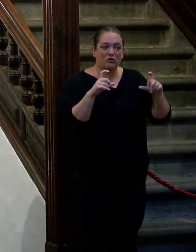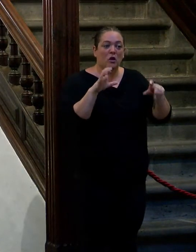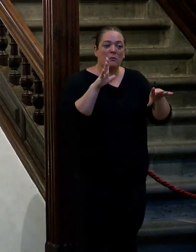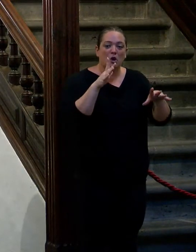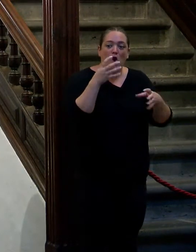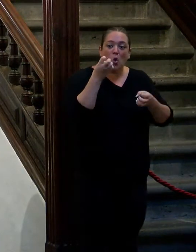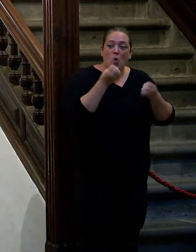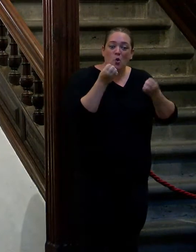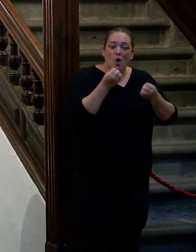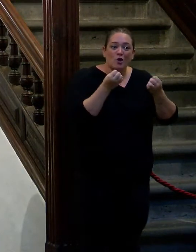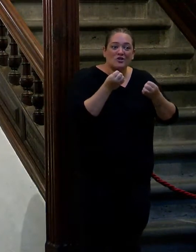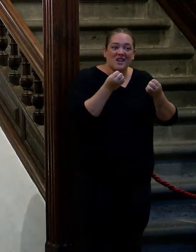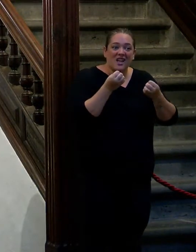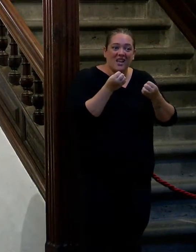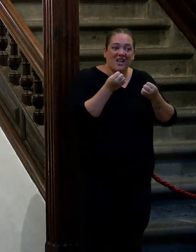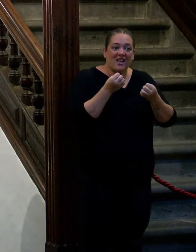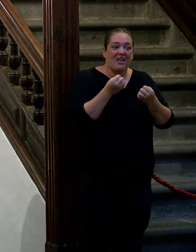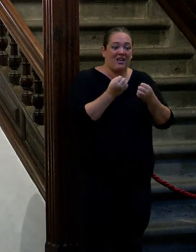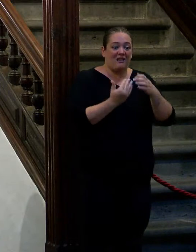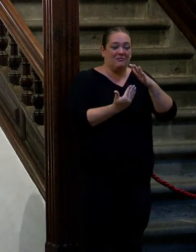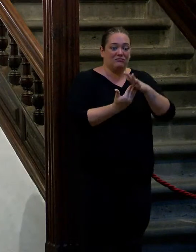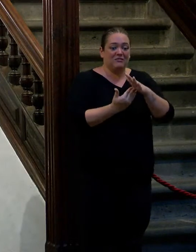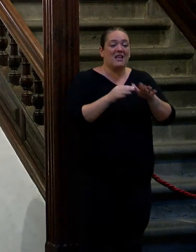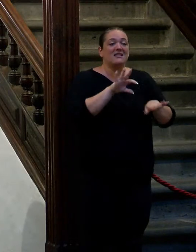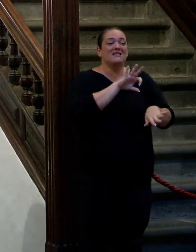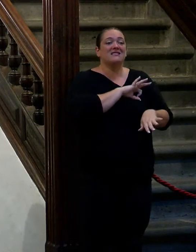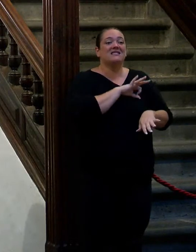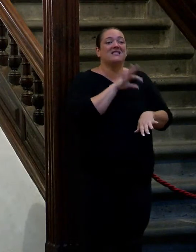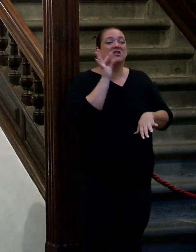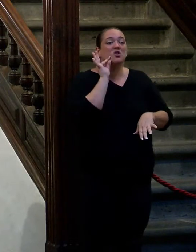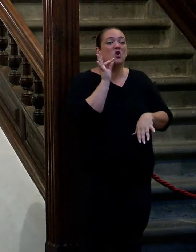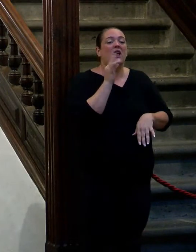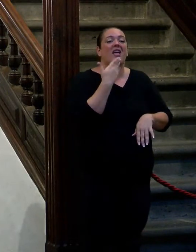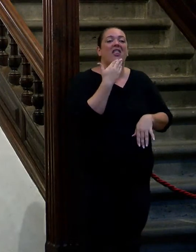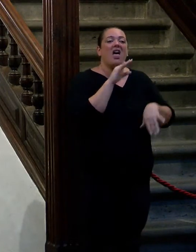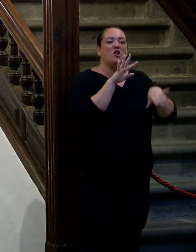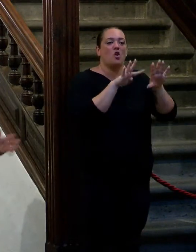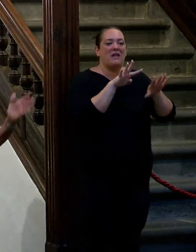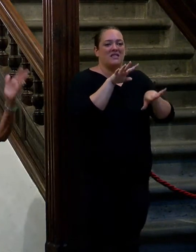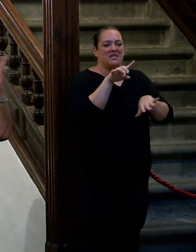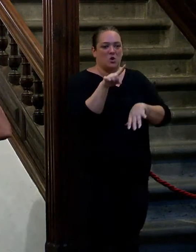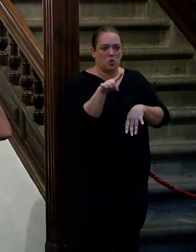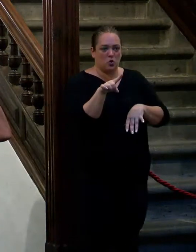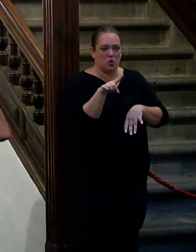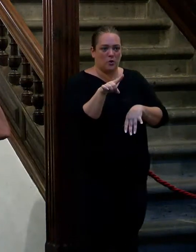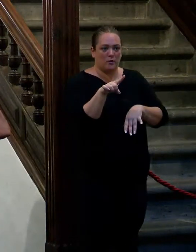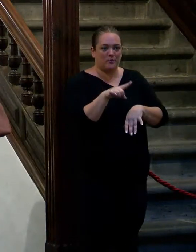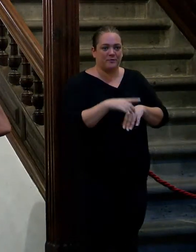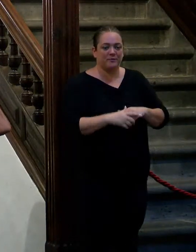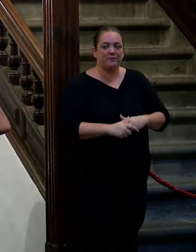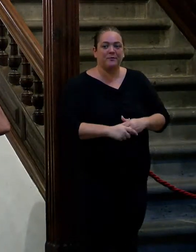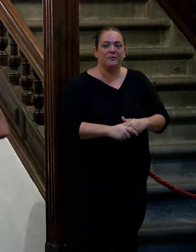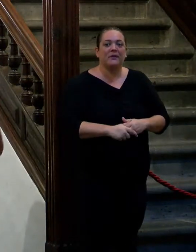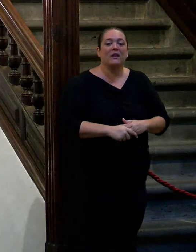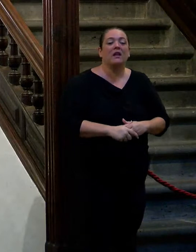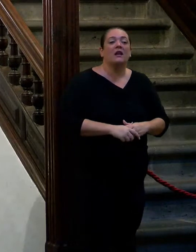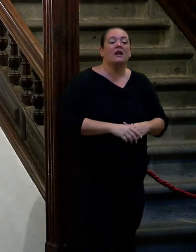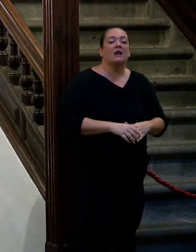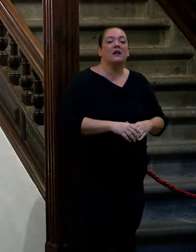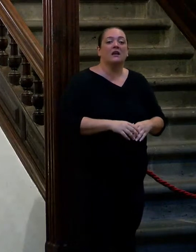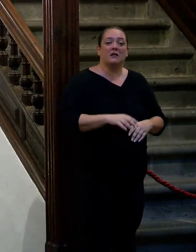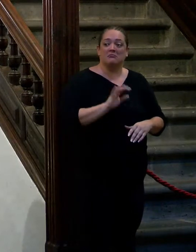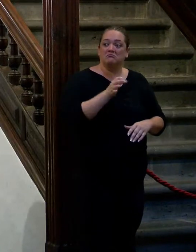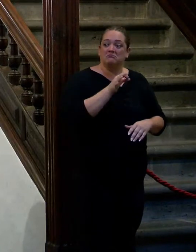coche con una señora de noventa y algo de noventa y uno de noventa noventa y uno ojalá llegue para ella fue